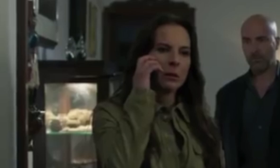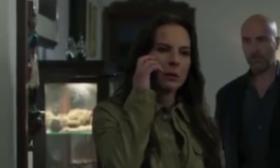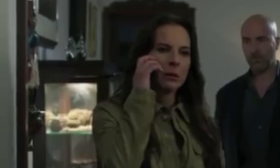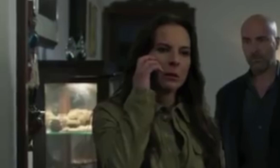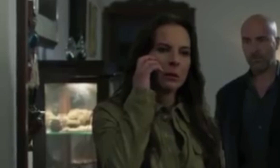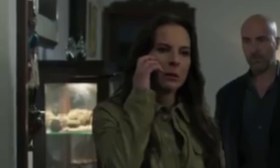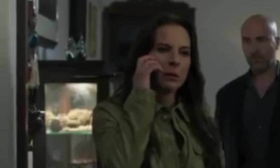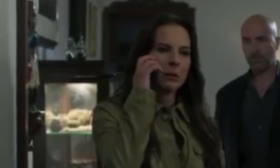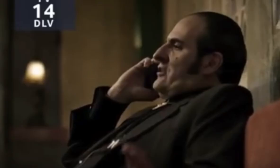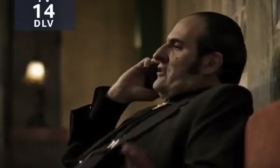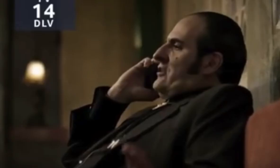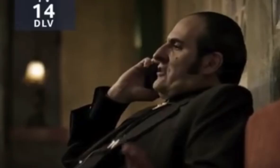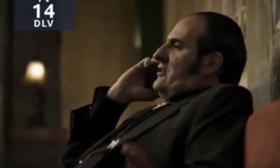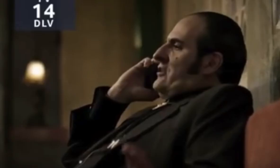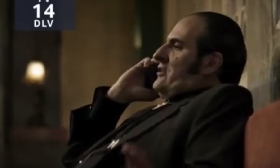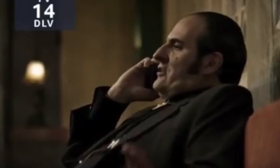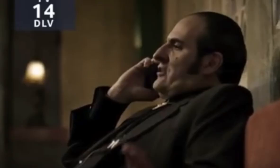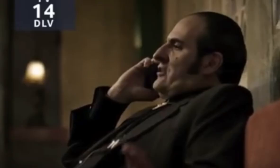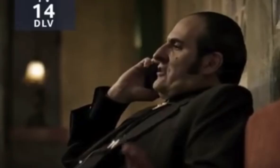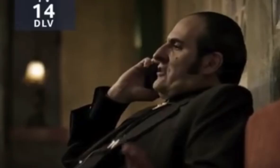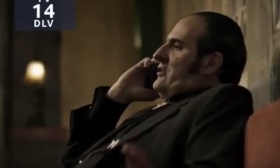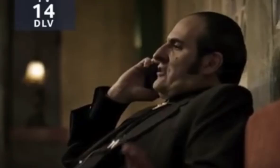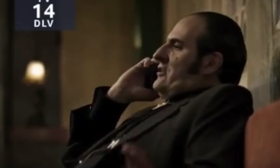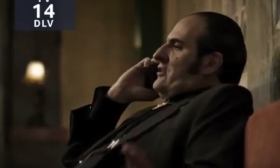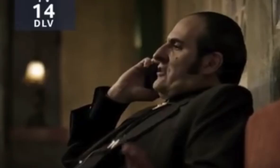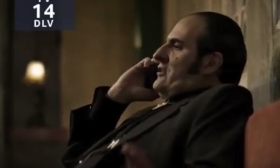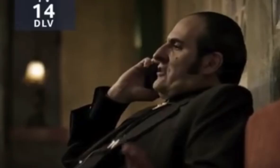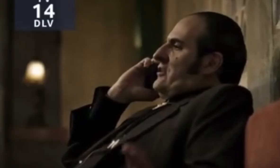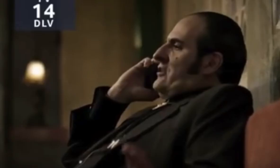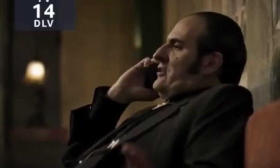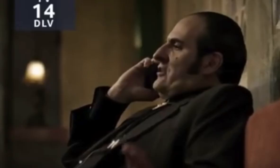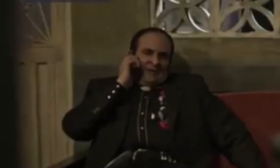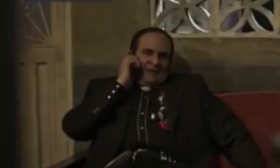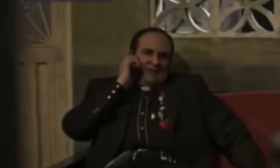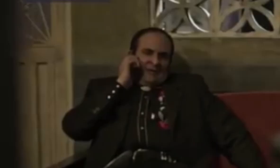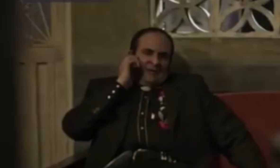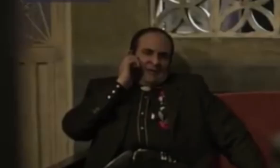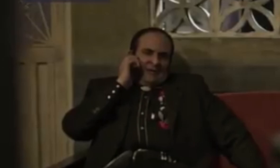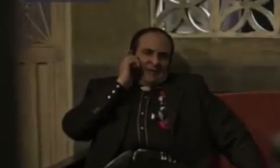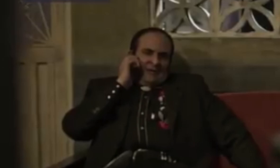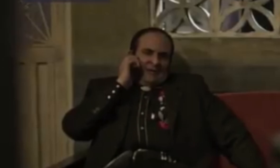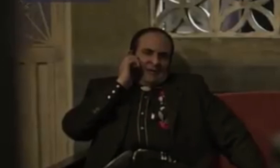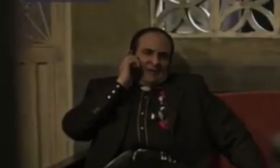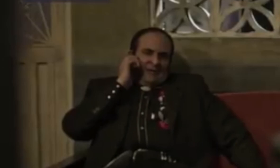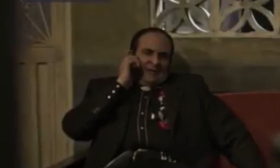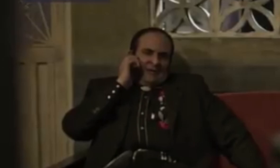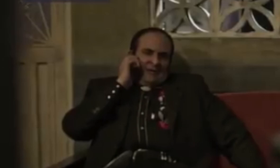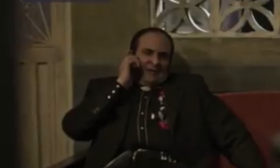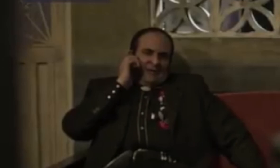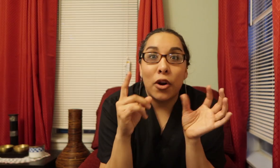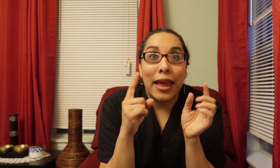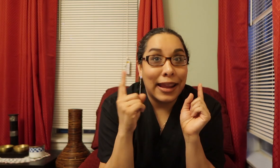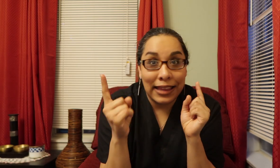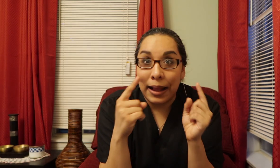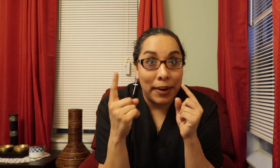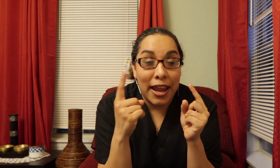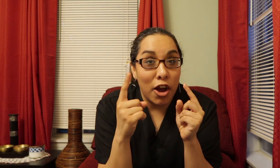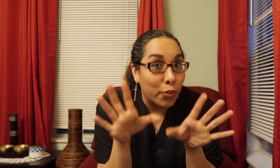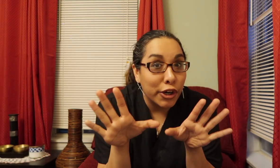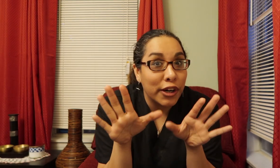I say Batman So le habla al Batman Y le dice Lo sé todo Epifanio me dijo todo Pero like It's like a play on word